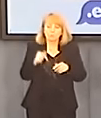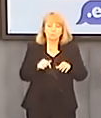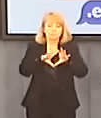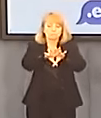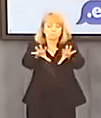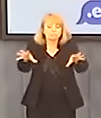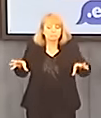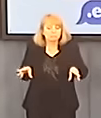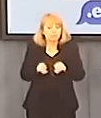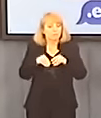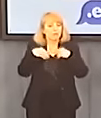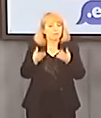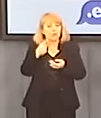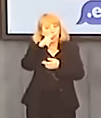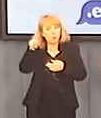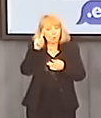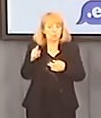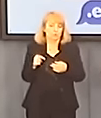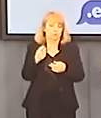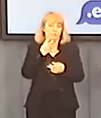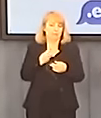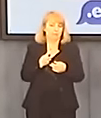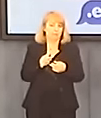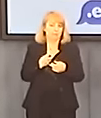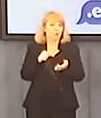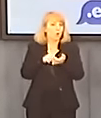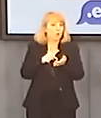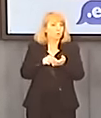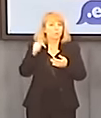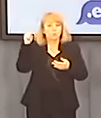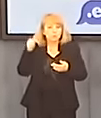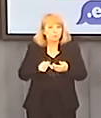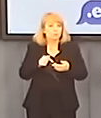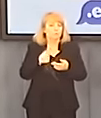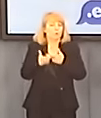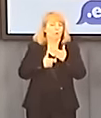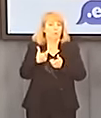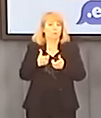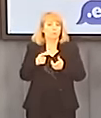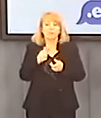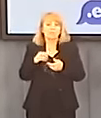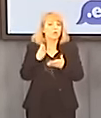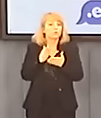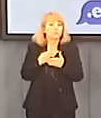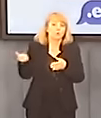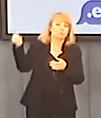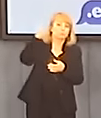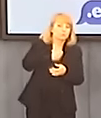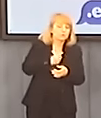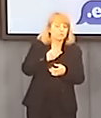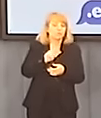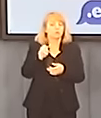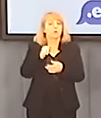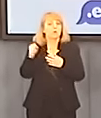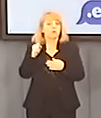prosumencka. To ta energetyka pozwoli nam znacząco uniezależnić się od dostaw surowców, bo nikt nam nie musi dostarczać słońca i